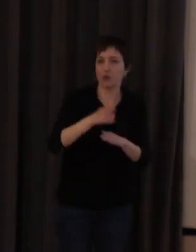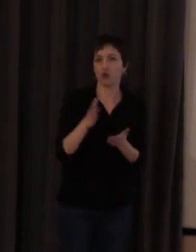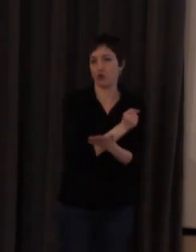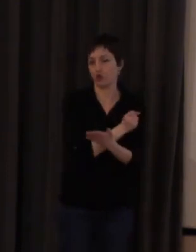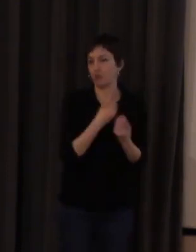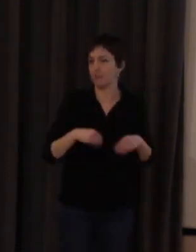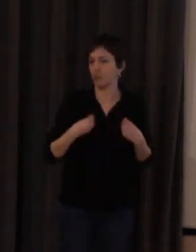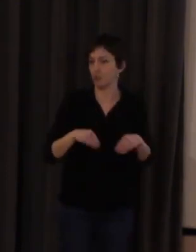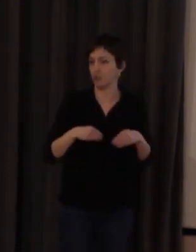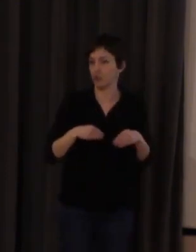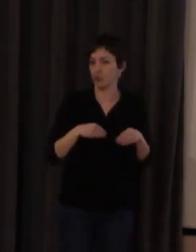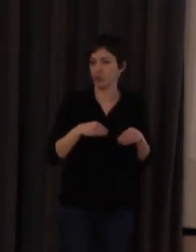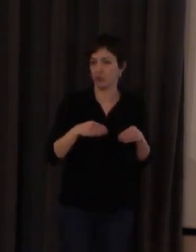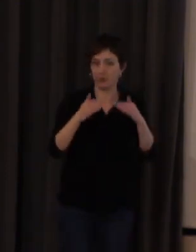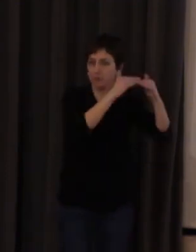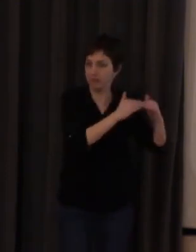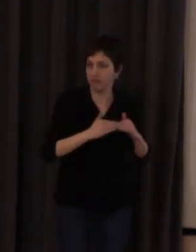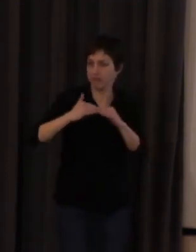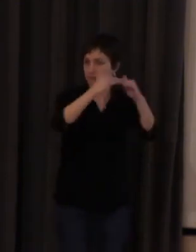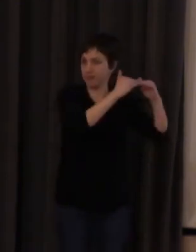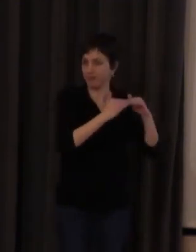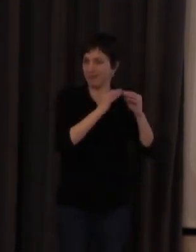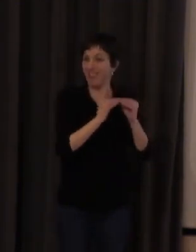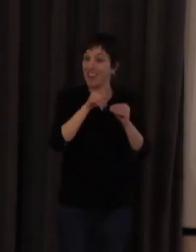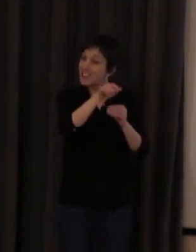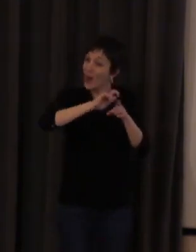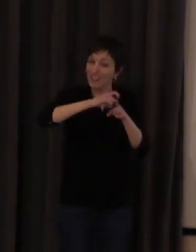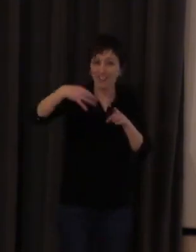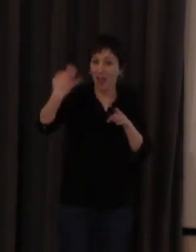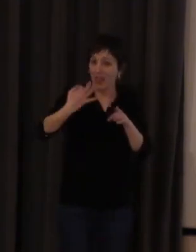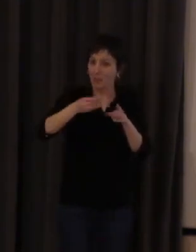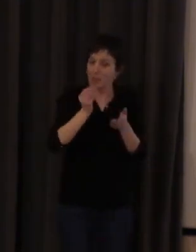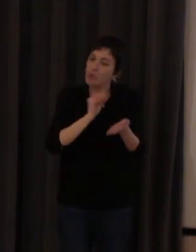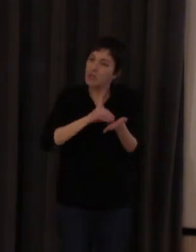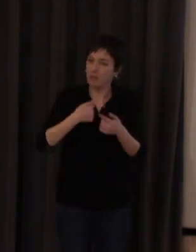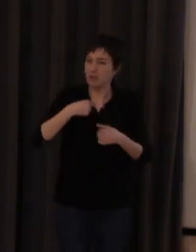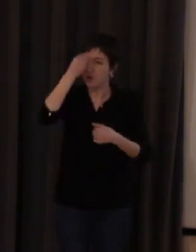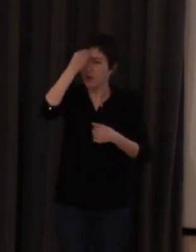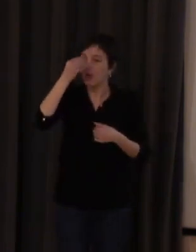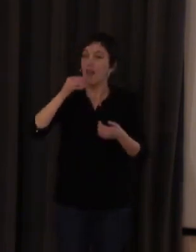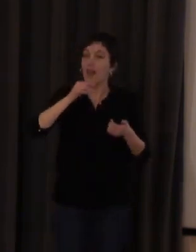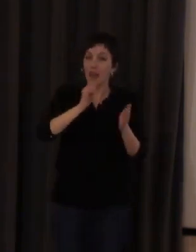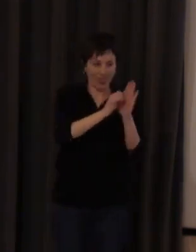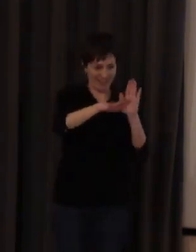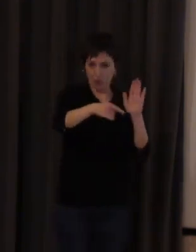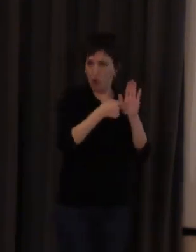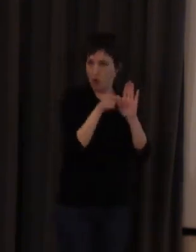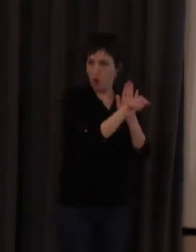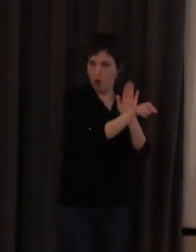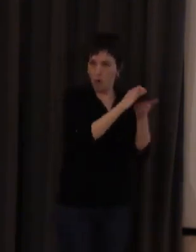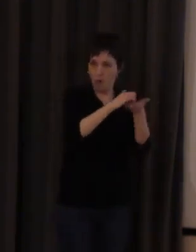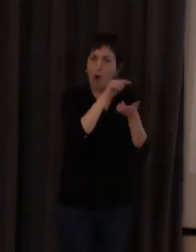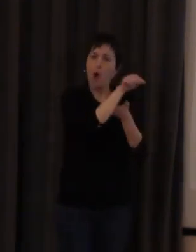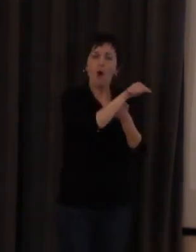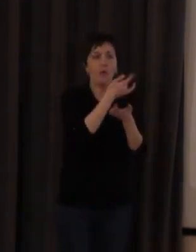igual y eso es una característica que tiene que haber yo en muchas ocasiones pensé y lo propuse al centro de normalización saquen